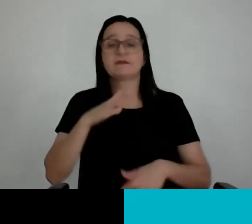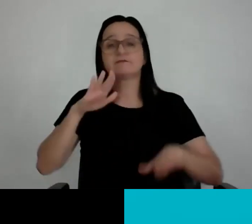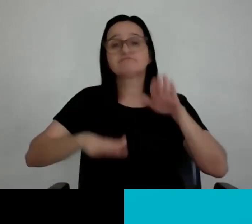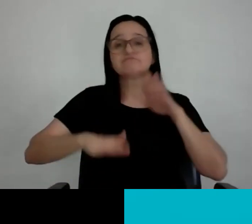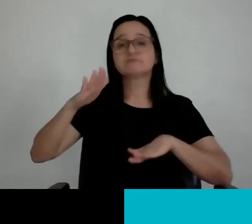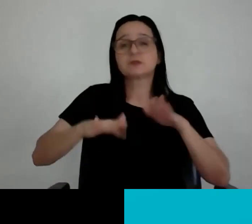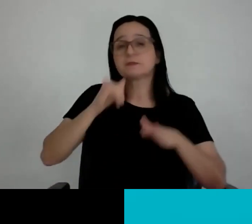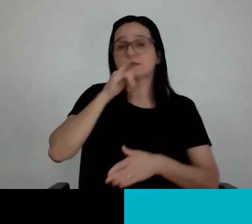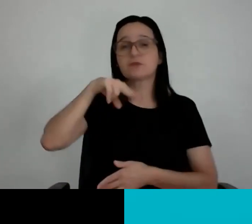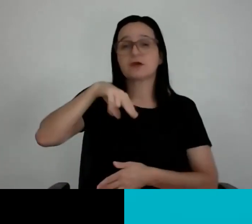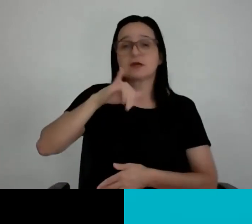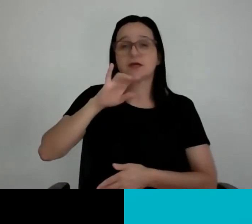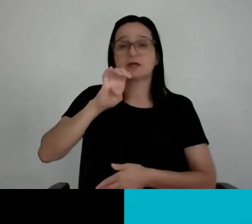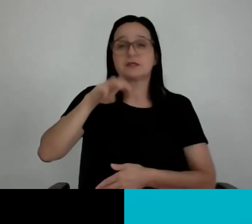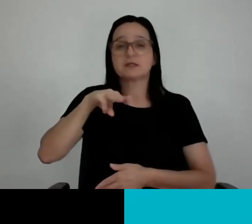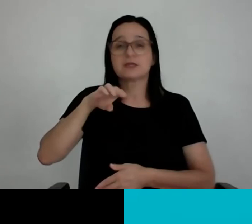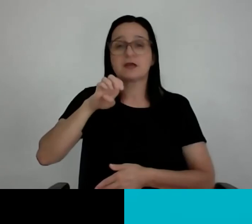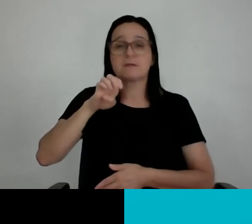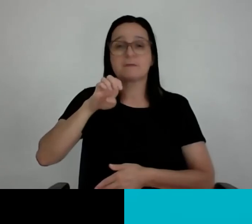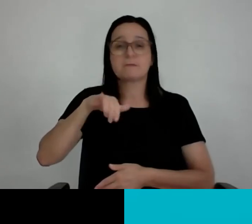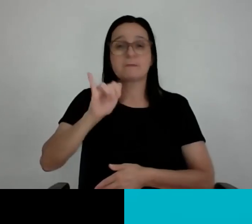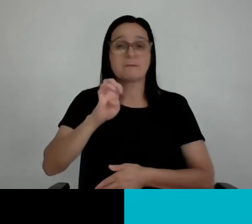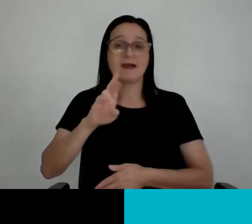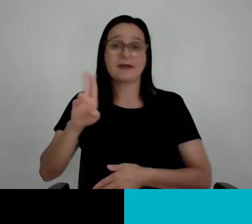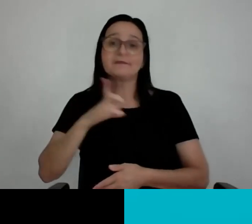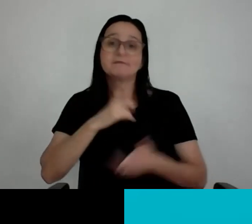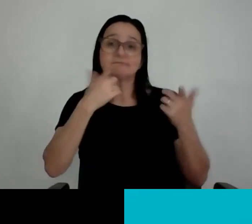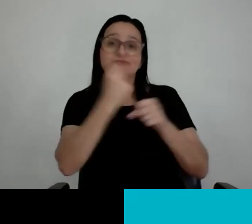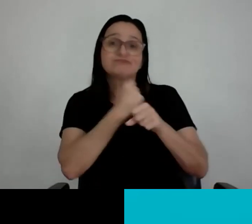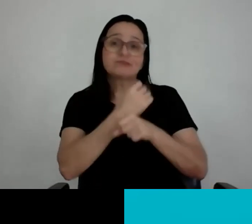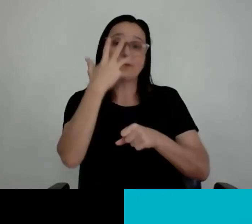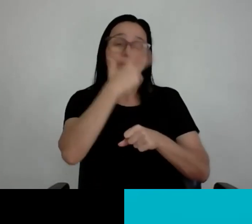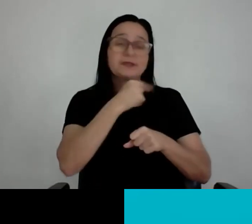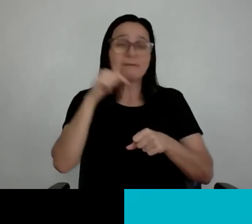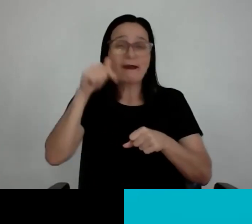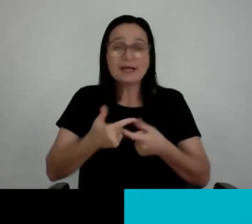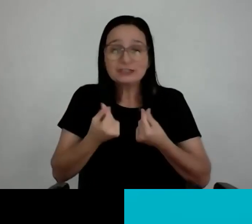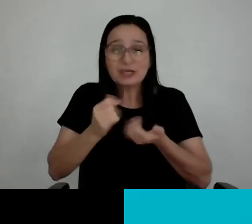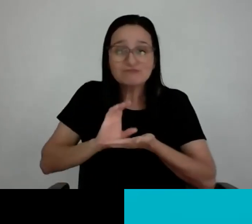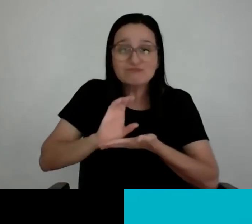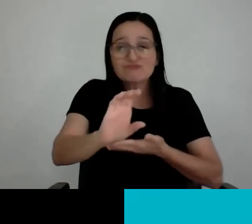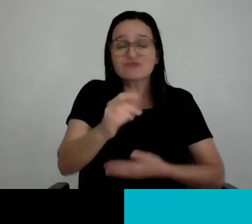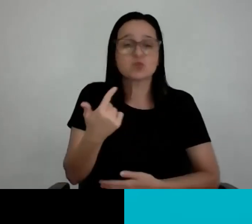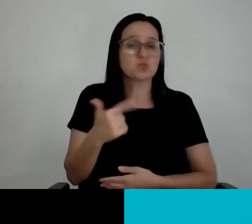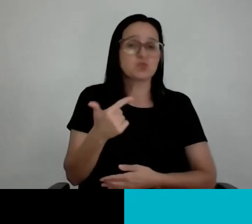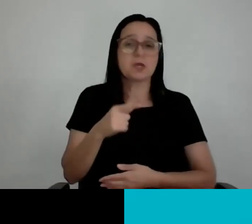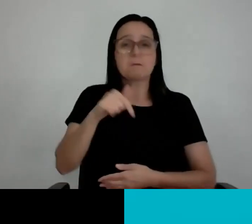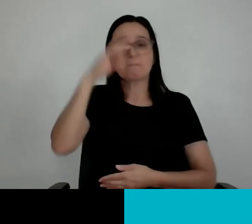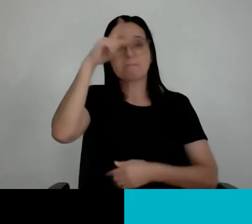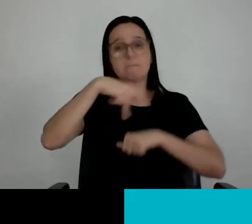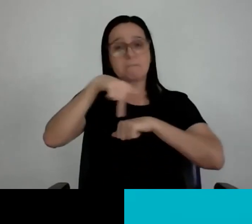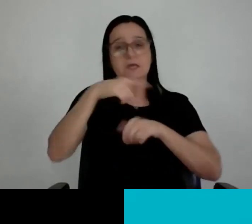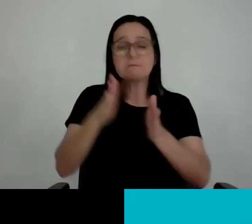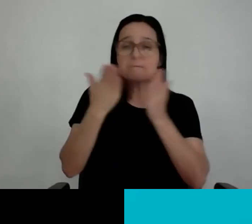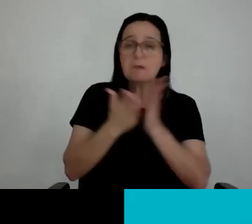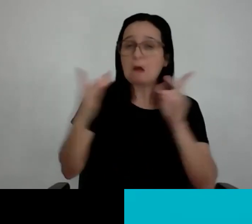obras, mas muito distante do que se faz no Oriente. A gente não tem esse dinheiro, não vai ter tão cedo. Moramos num país subdesenvolvido com dificuldades financeiras, temos